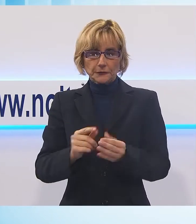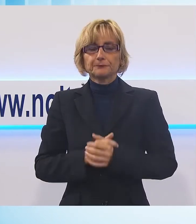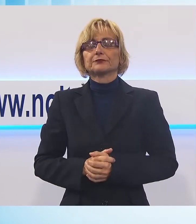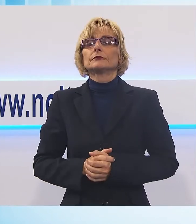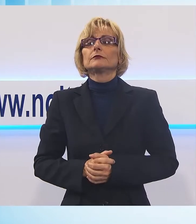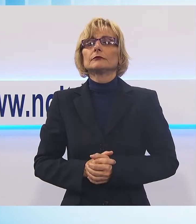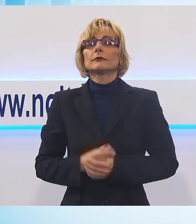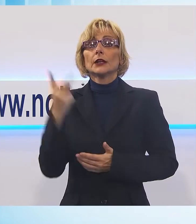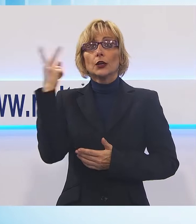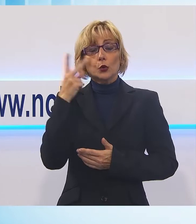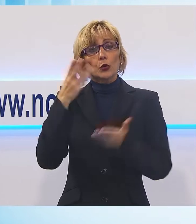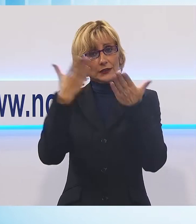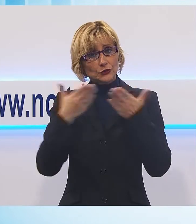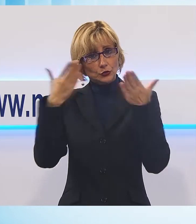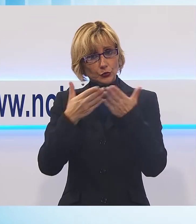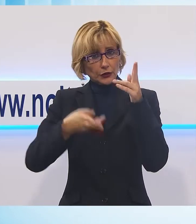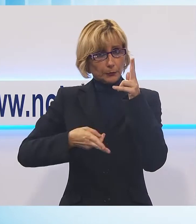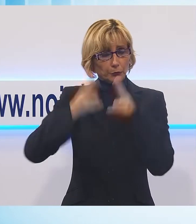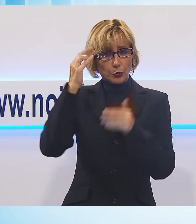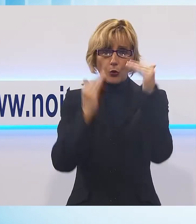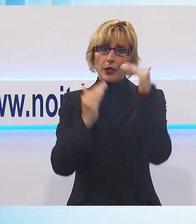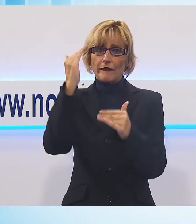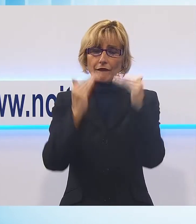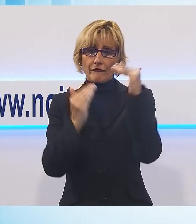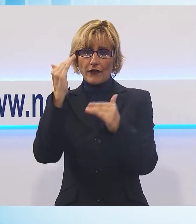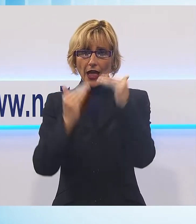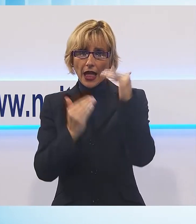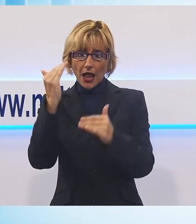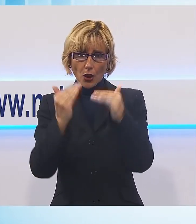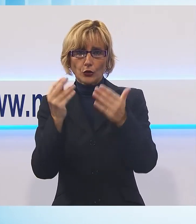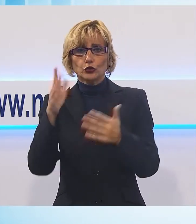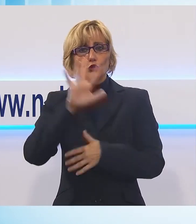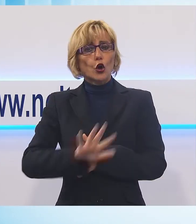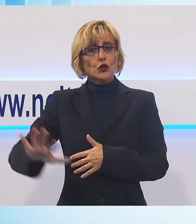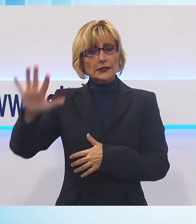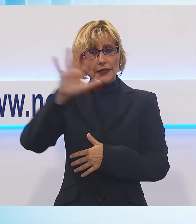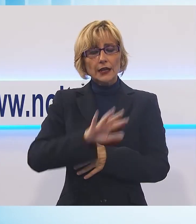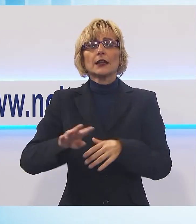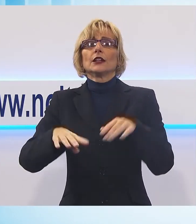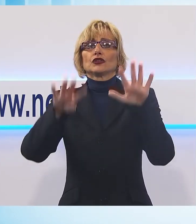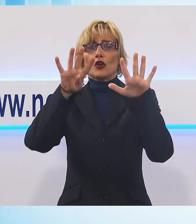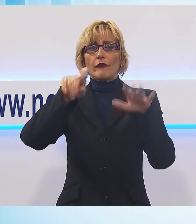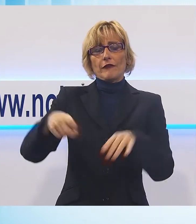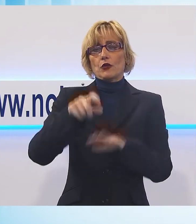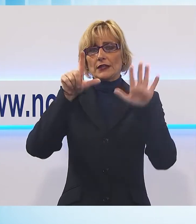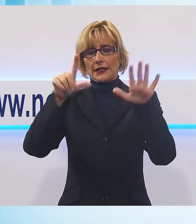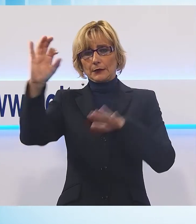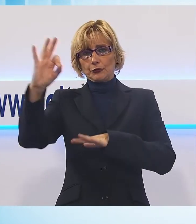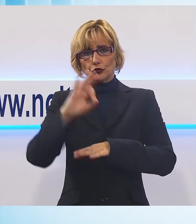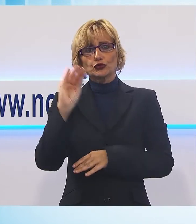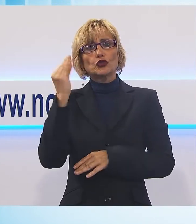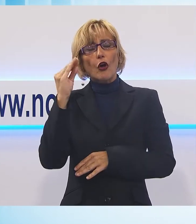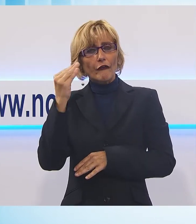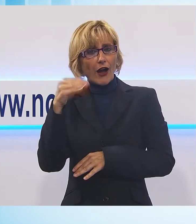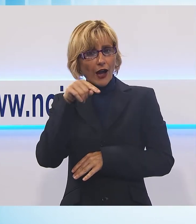Lucca si studia di più rispetto alla media toscana Secondo i dati Istat sono il 9,7% i giovani che non